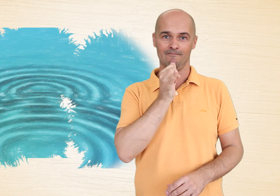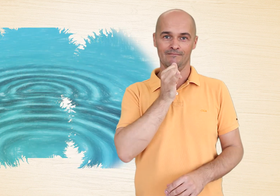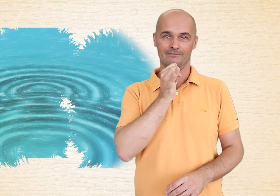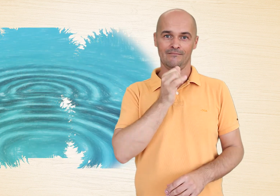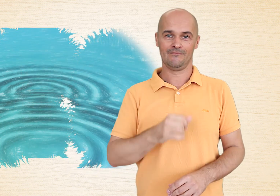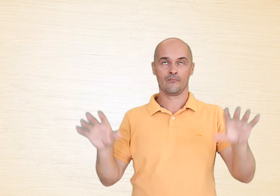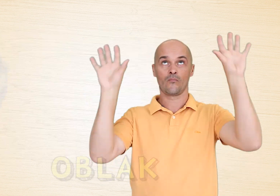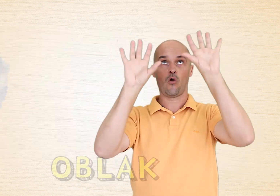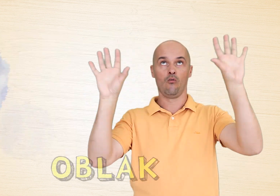Oblak